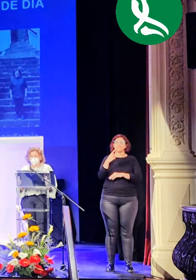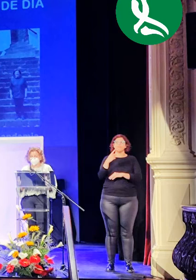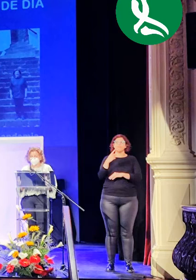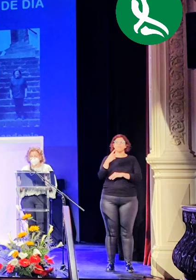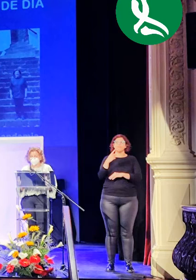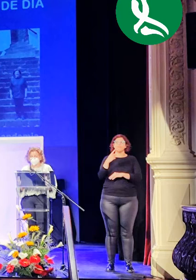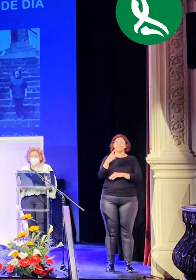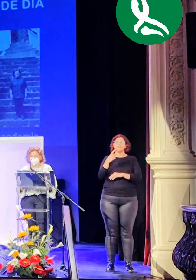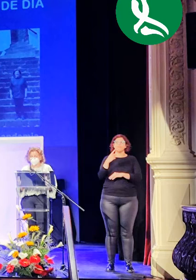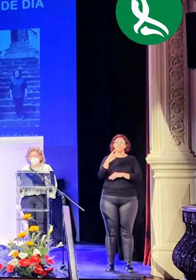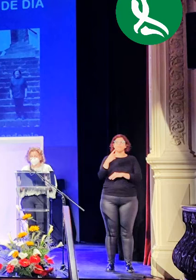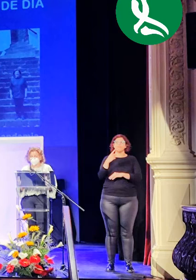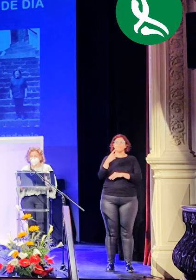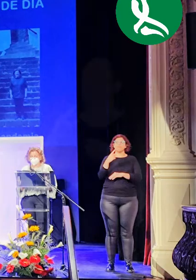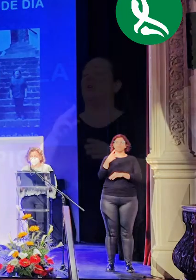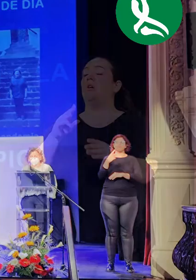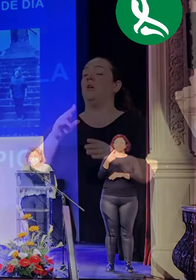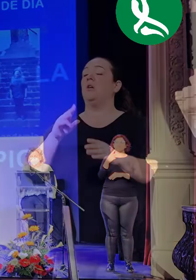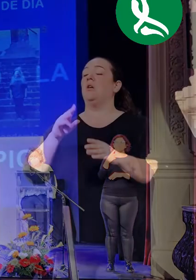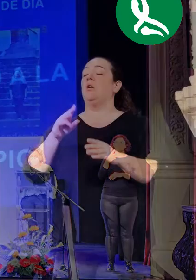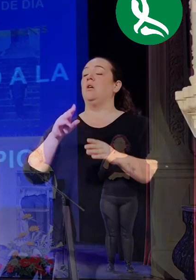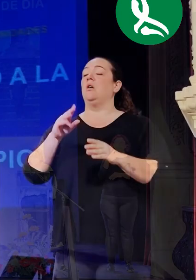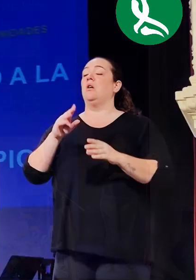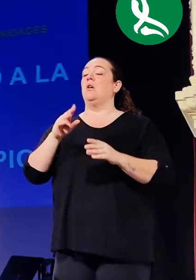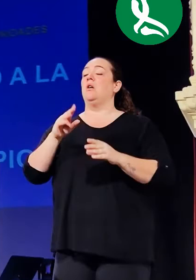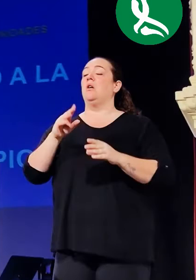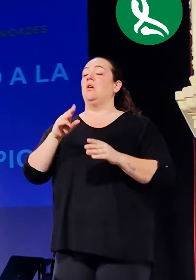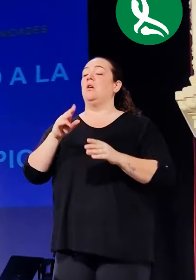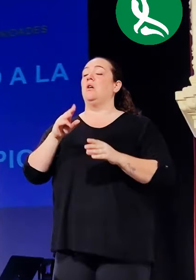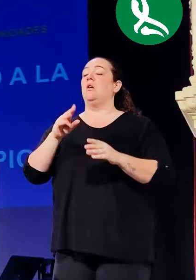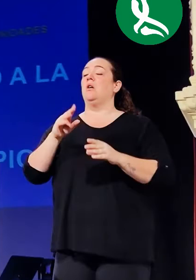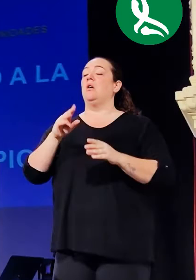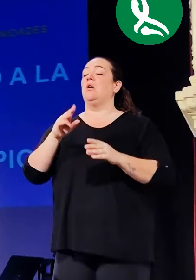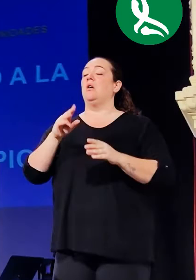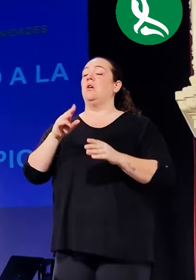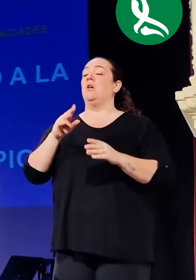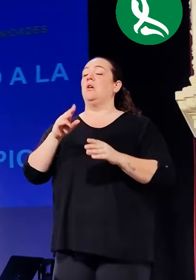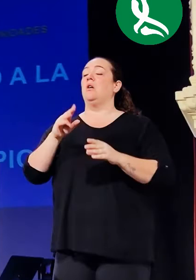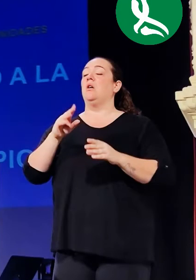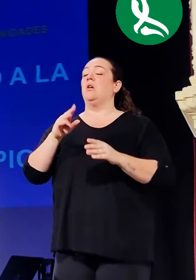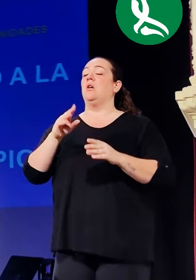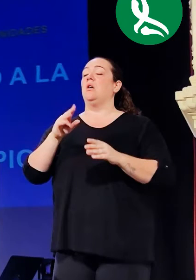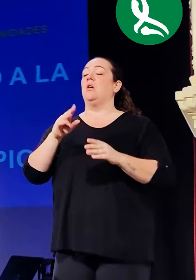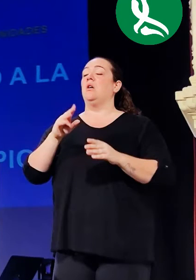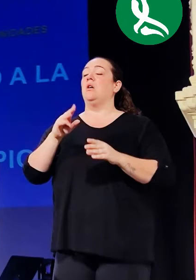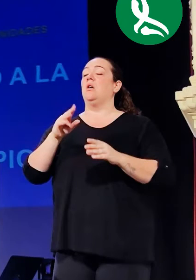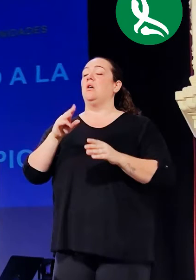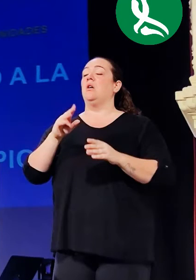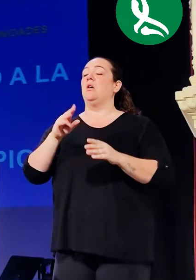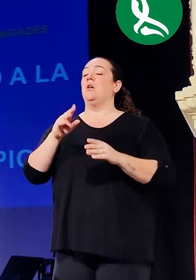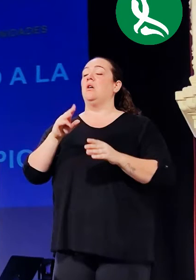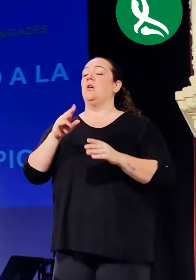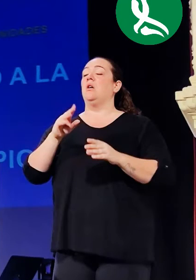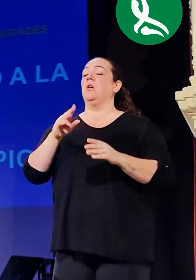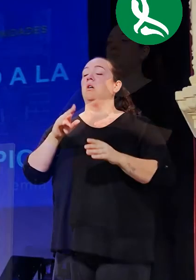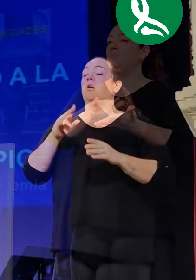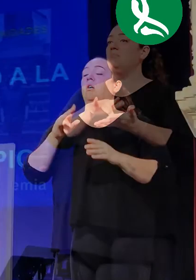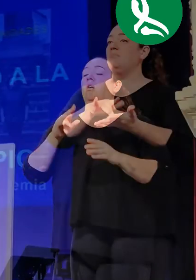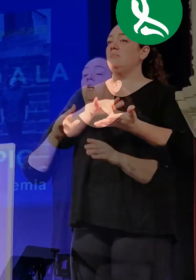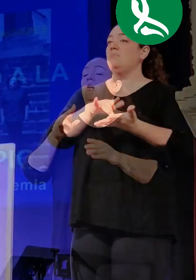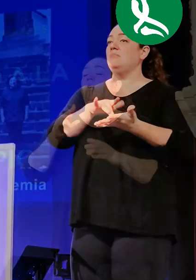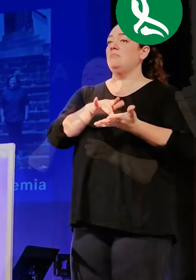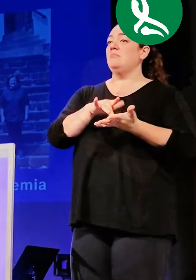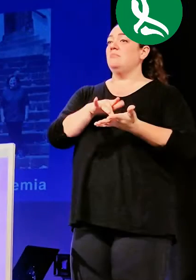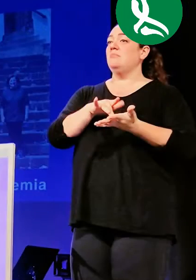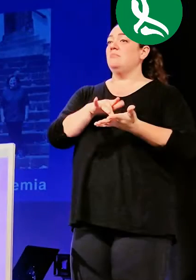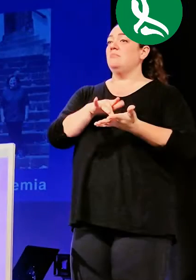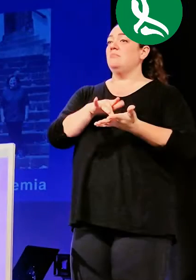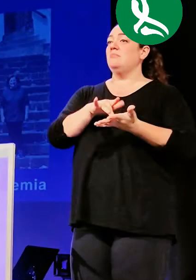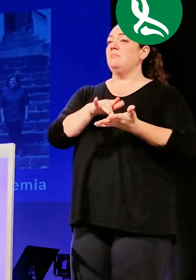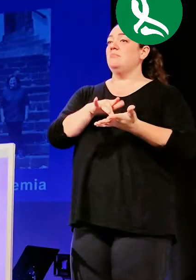sin pretender, por mi parte, poner en orden exacto a cómo fue sucediendo todos,